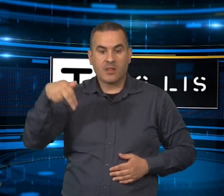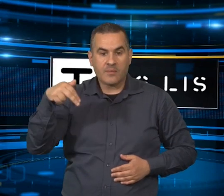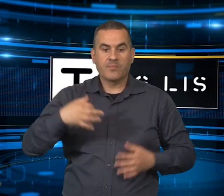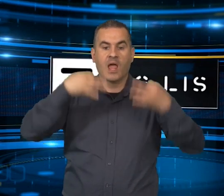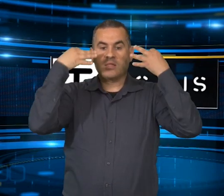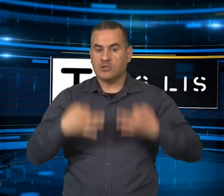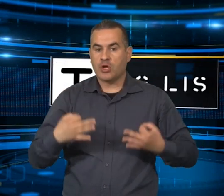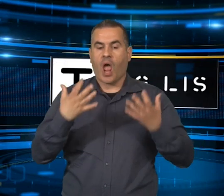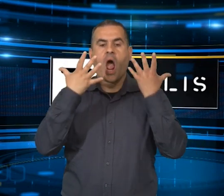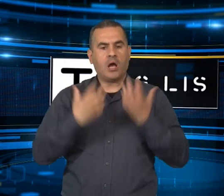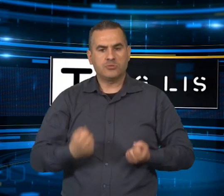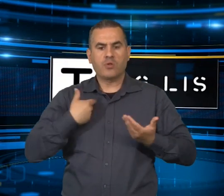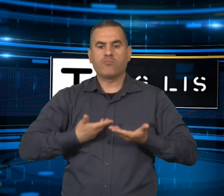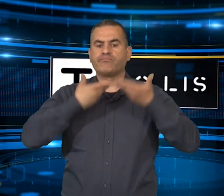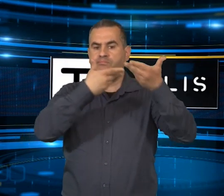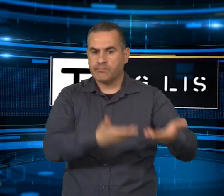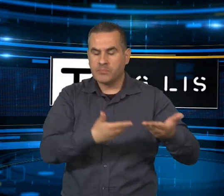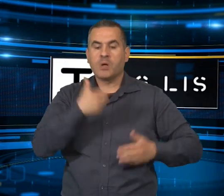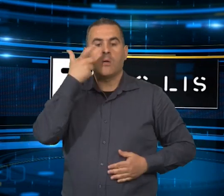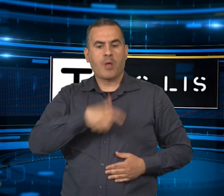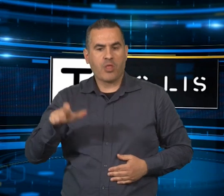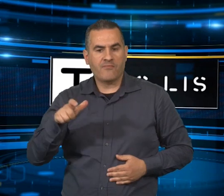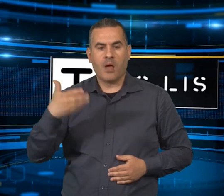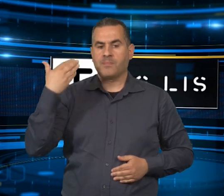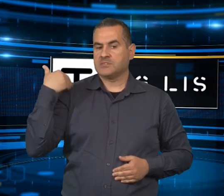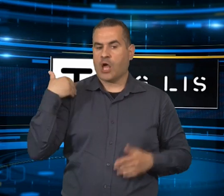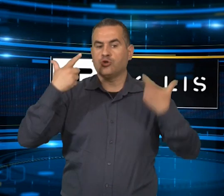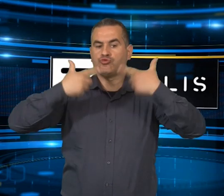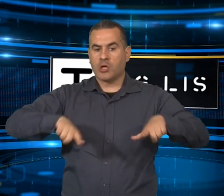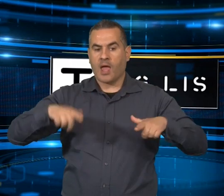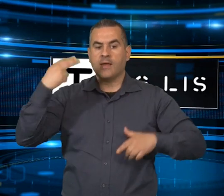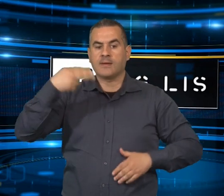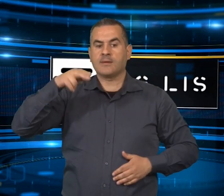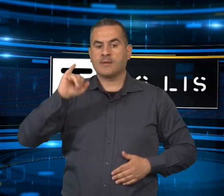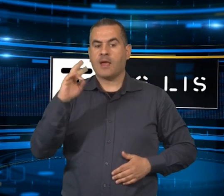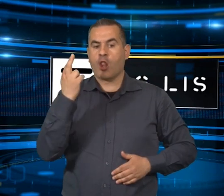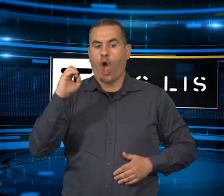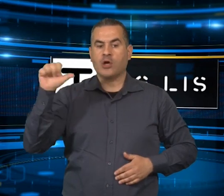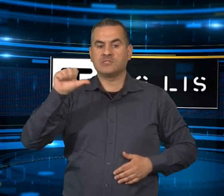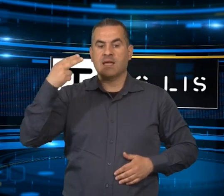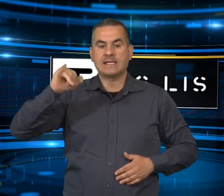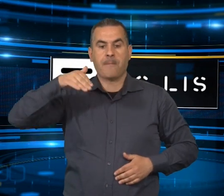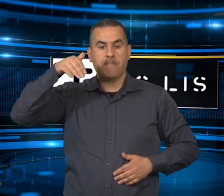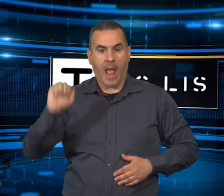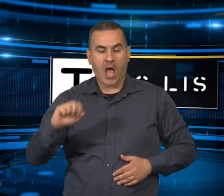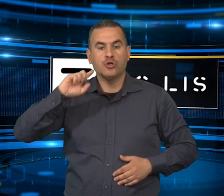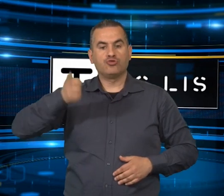Roma per il 25 maggio di presentazione della candidatura ufficiale dell'Italia come sede dell'Einstein Telescope.